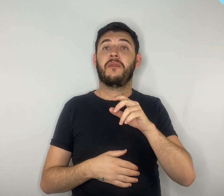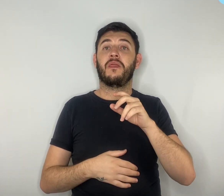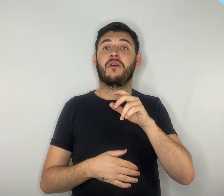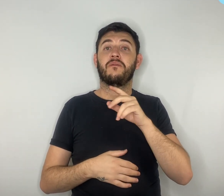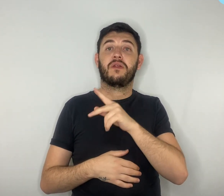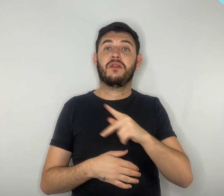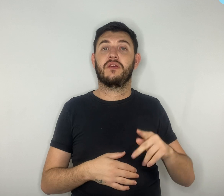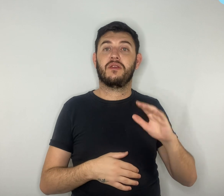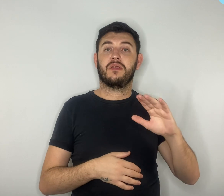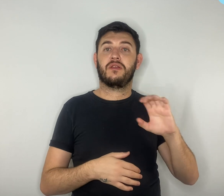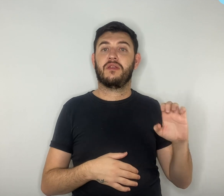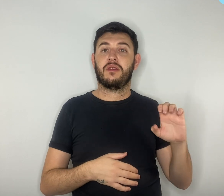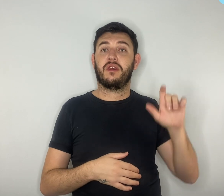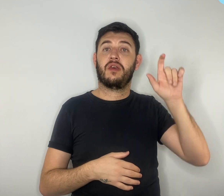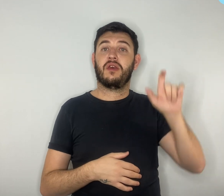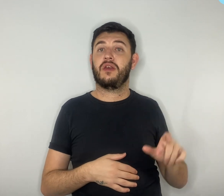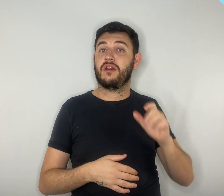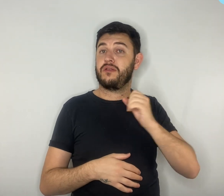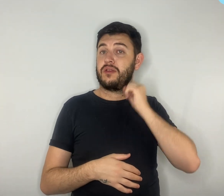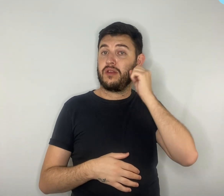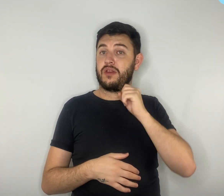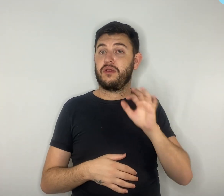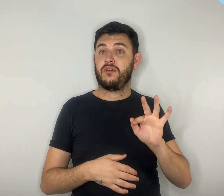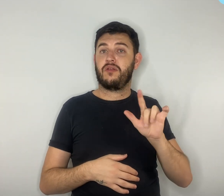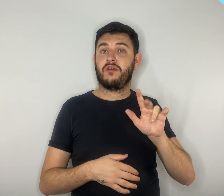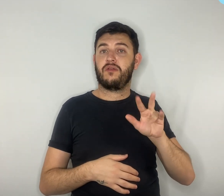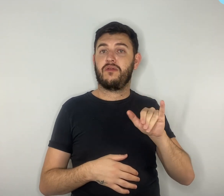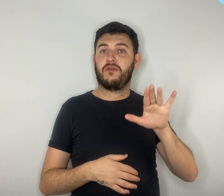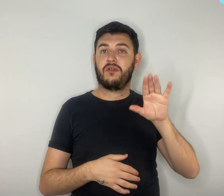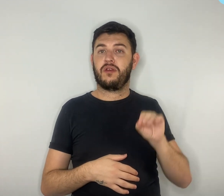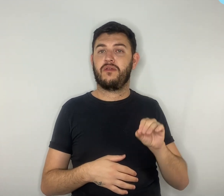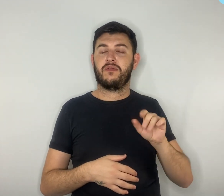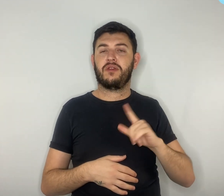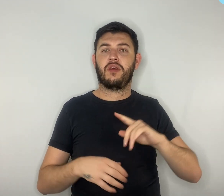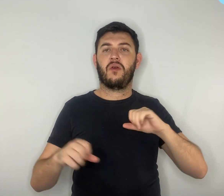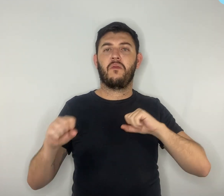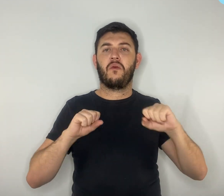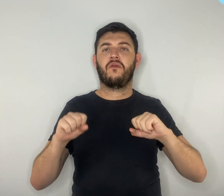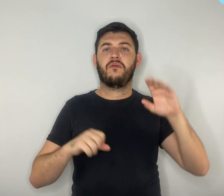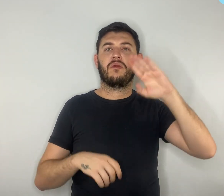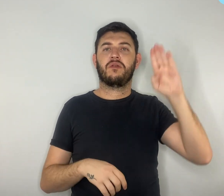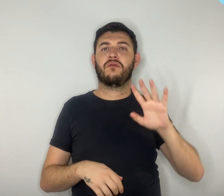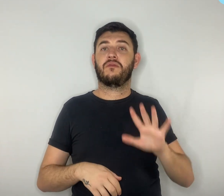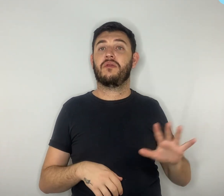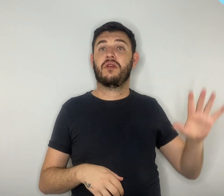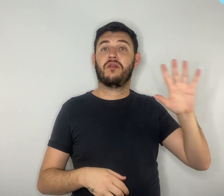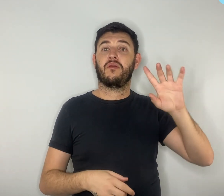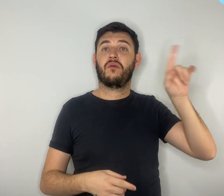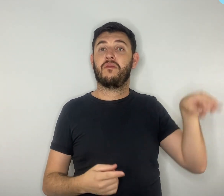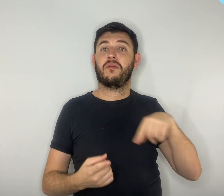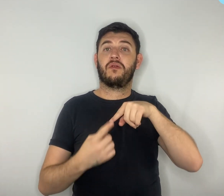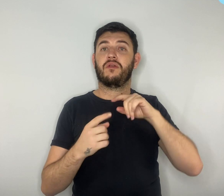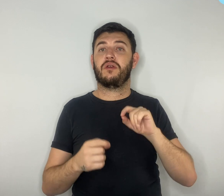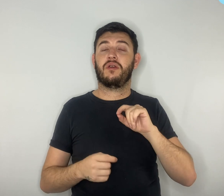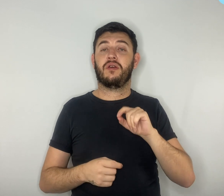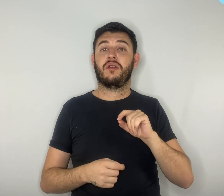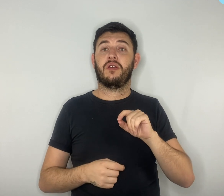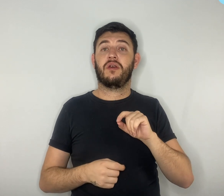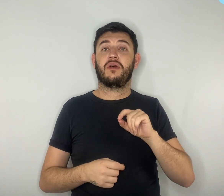Flávio Arnes, há um grande movimento em todo o país para a revogação do atual ensino